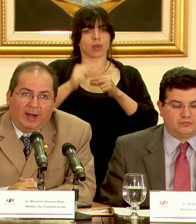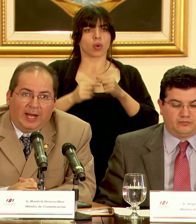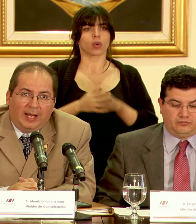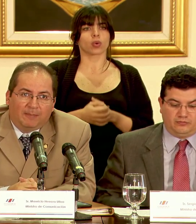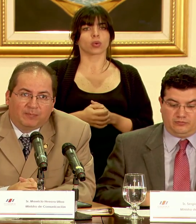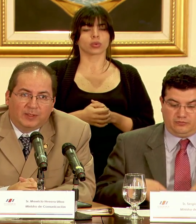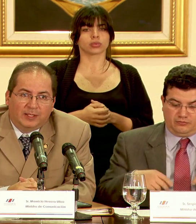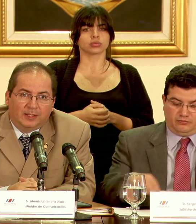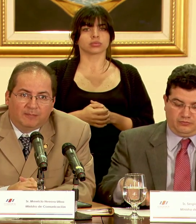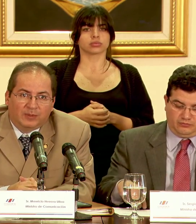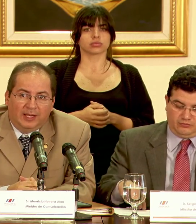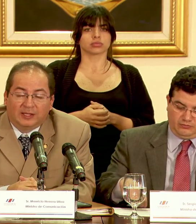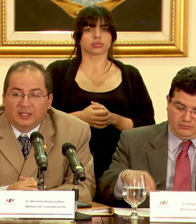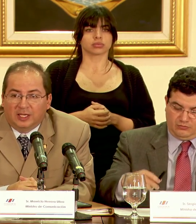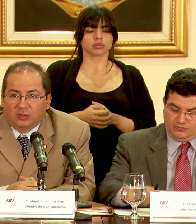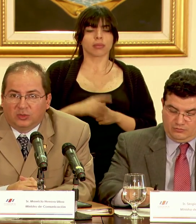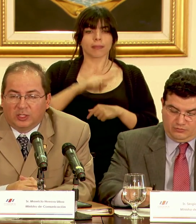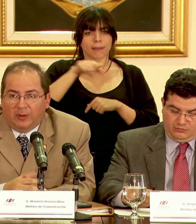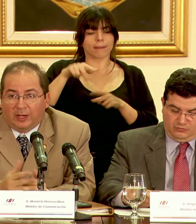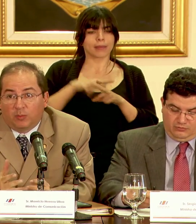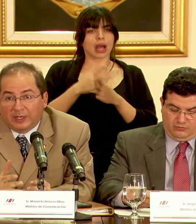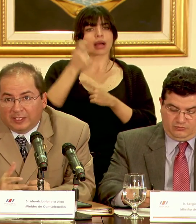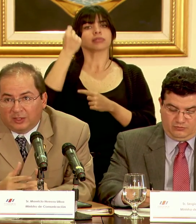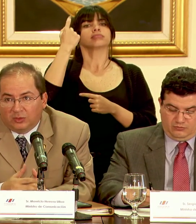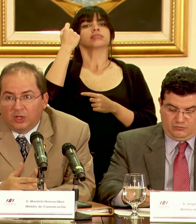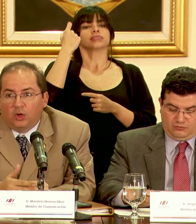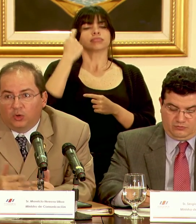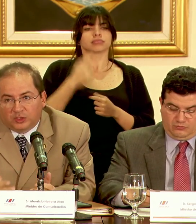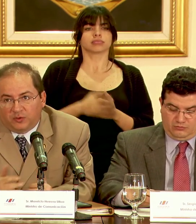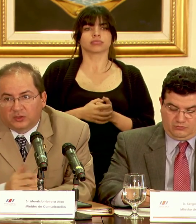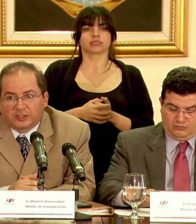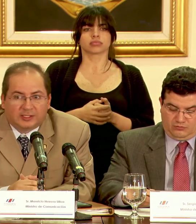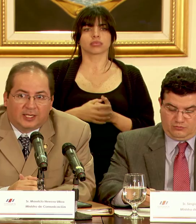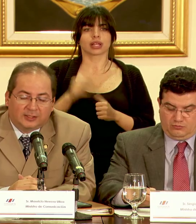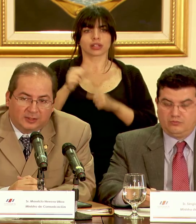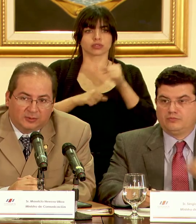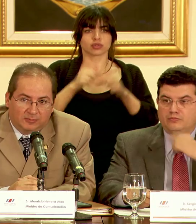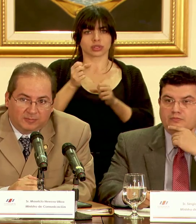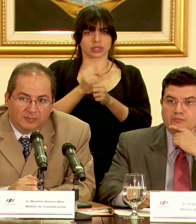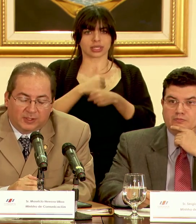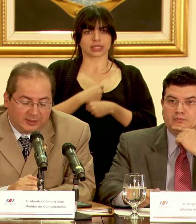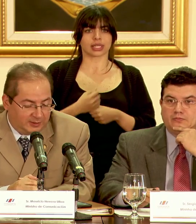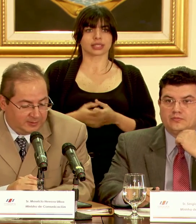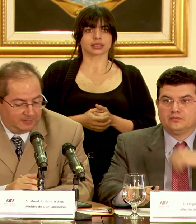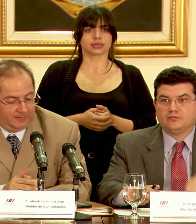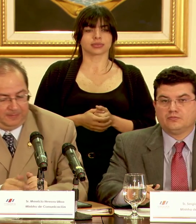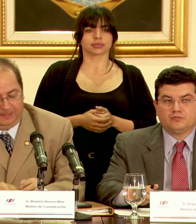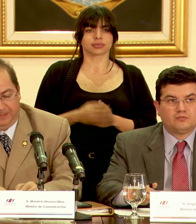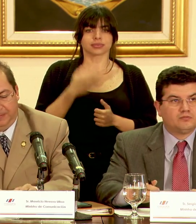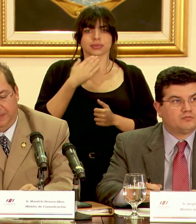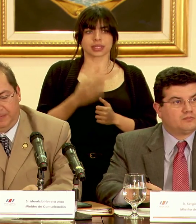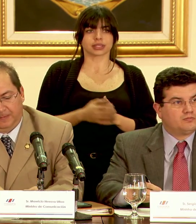va entendiendo y va comprendiendo los esfuerzos que se están haciendo gracias